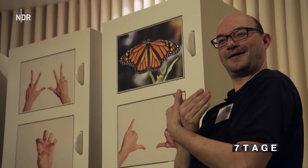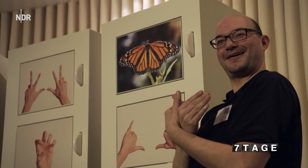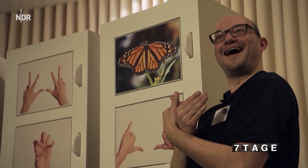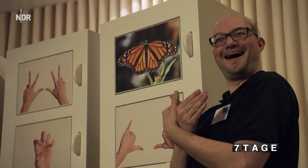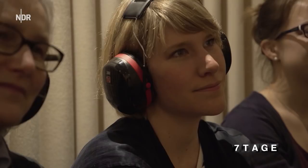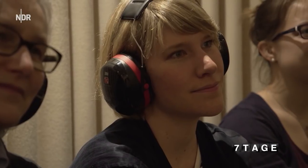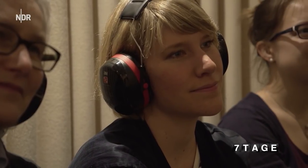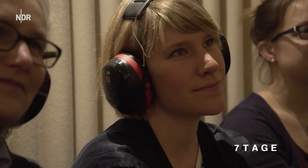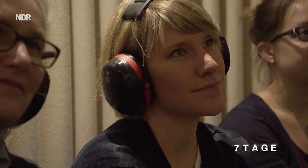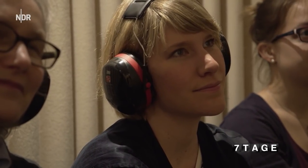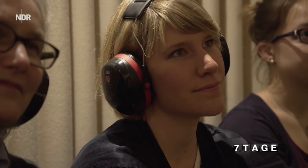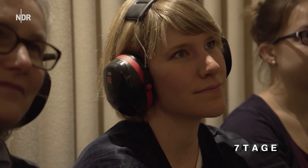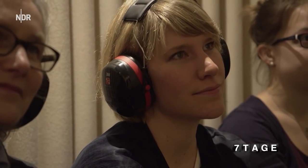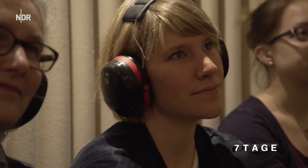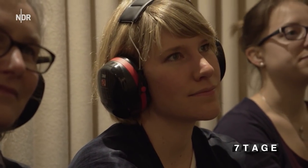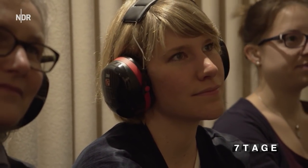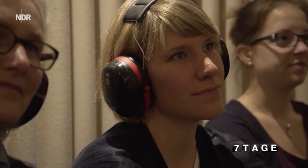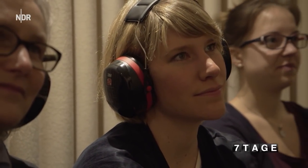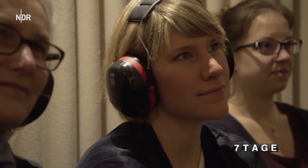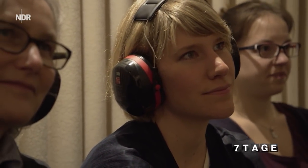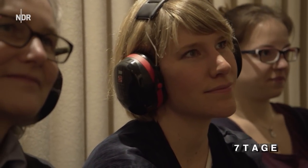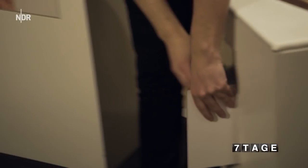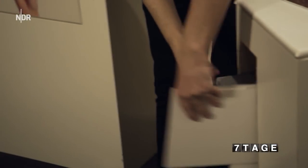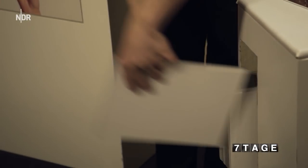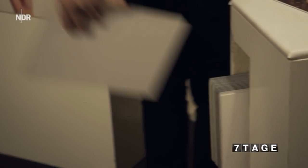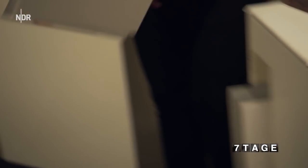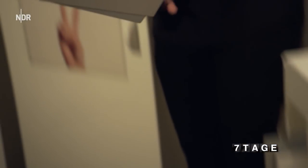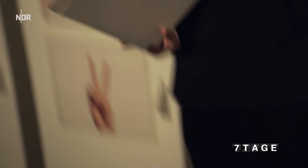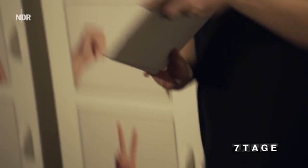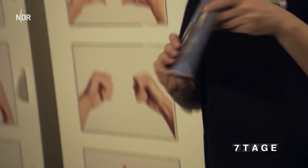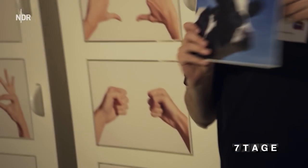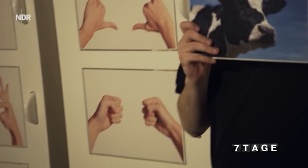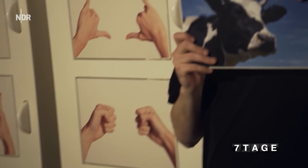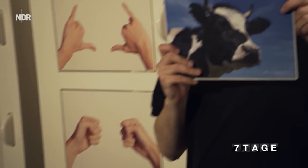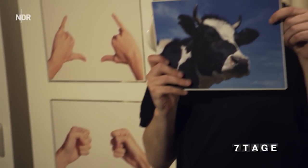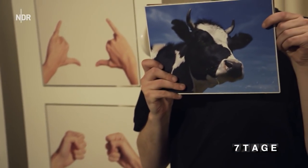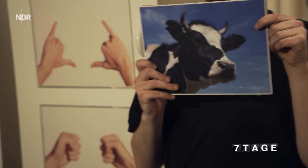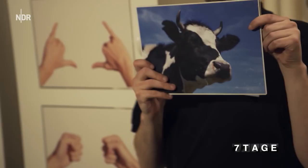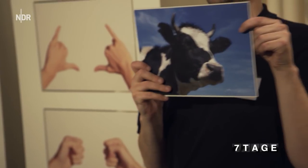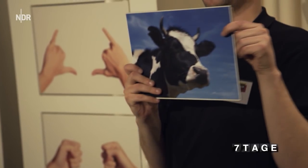우리는 die ...gue Wie läuft eigentlich? Was ist Jawohl. jetzt spirit. ich sitze nicht lieber ein?... Ich ganz nahe mich Ich und daher mit Wie einer SrMiss, weil ich Aber